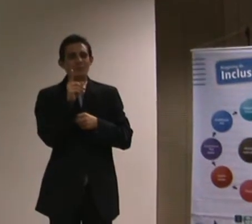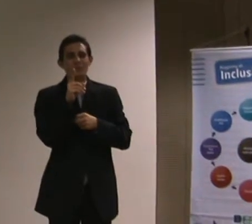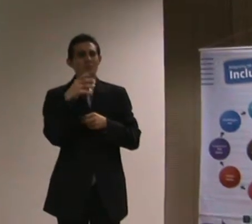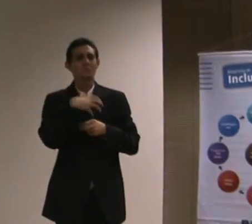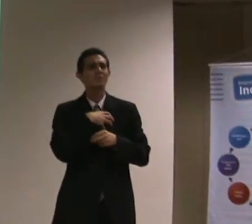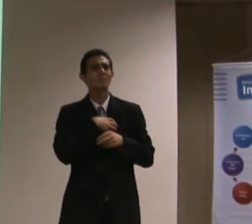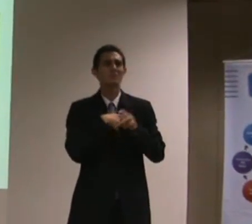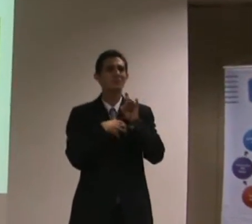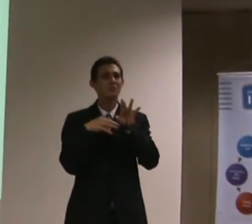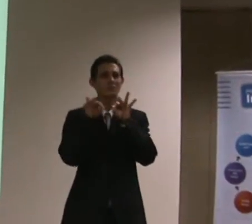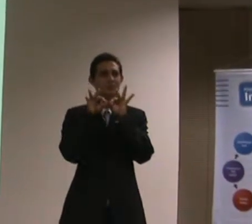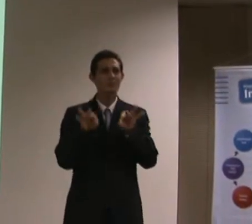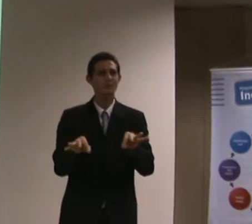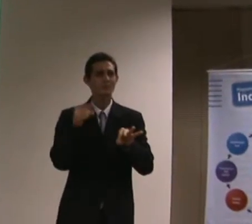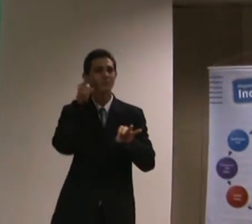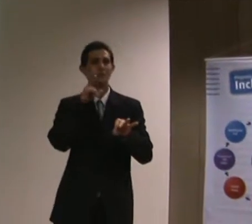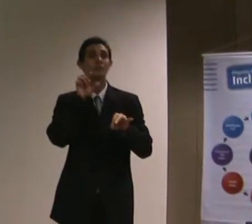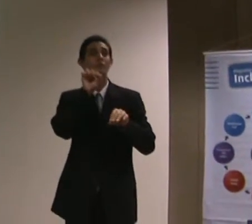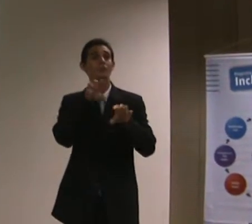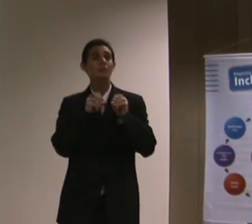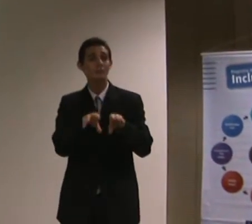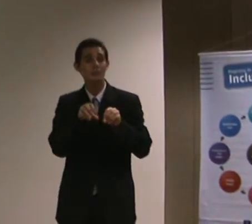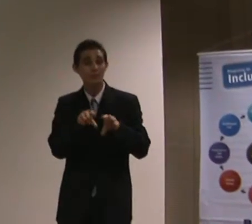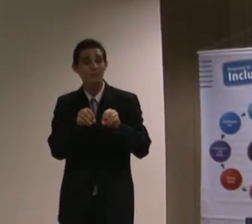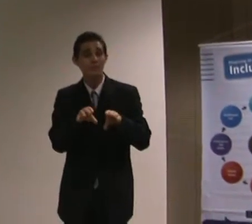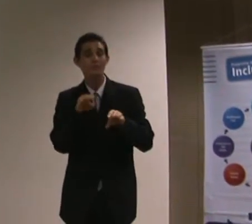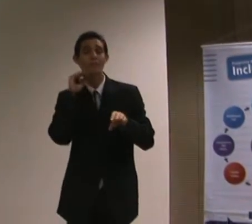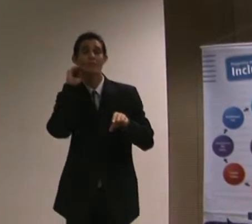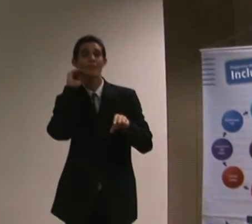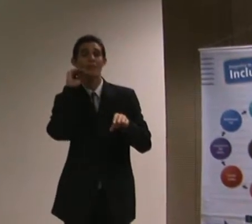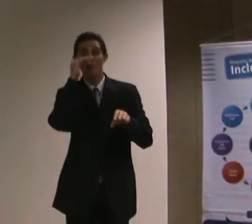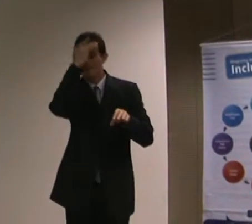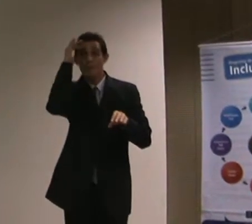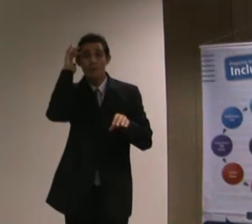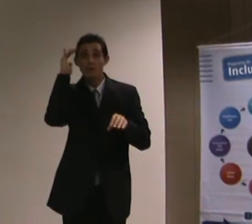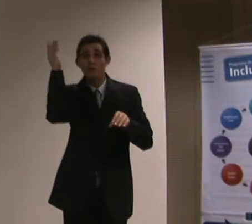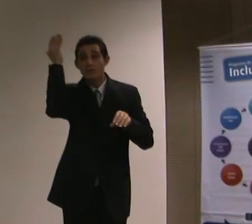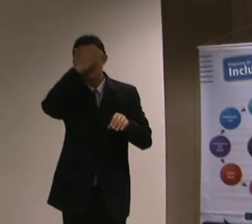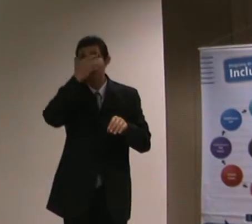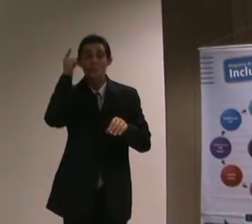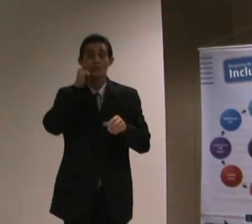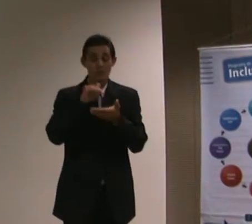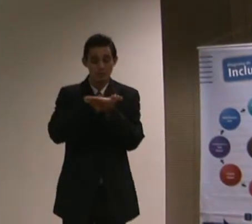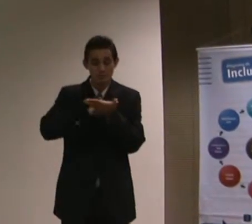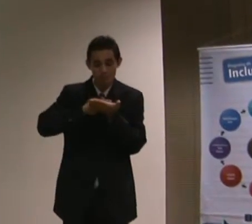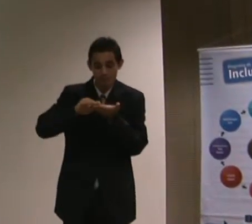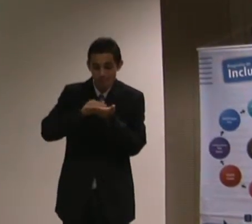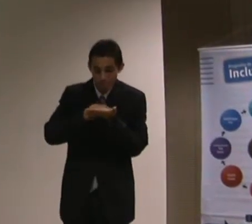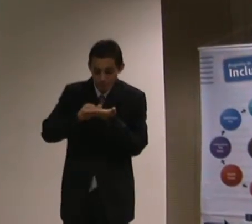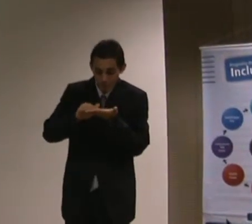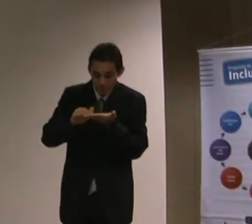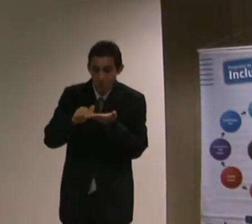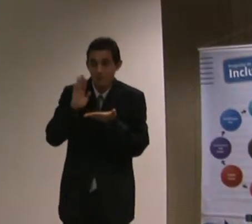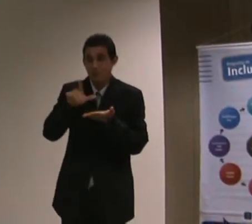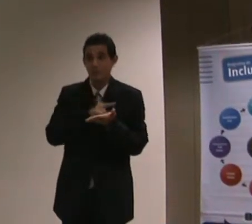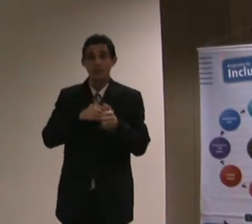exemplo, de ensinar o SEM, o Braille, para ele poder, então, a partir daí ele já vai participar da sociedade. Não é bem assim, né?